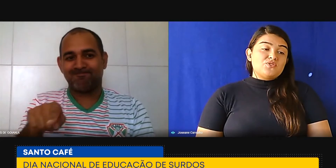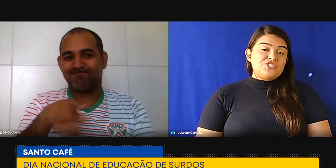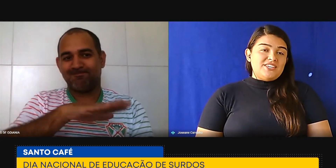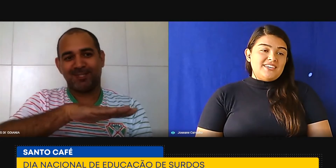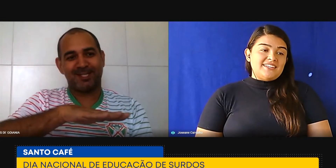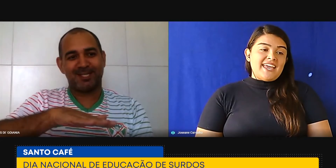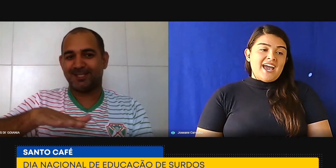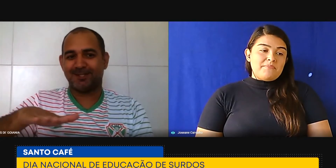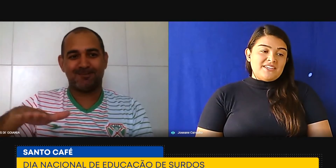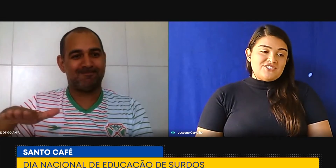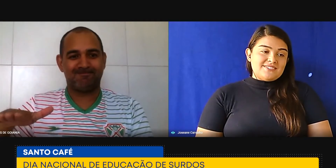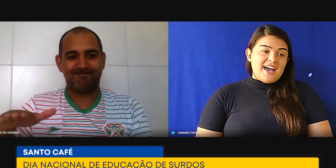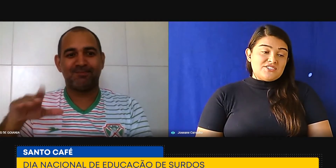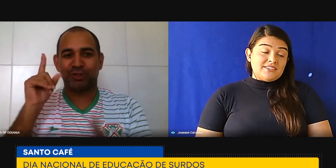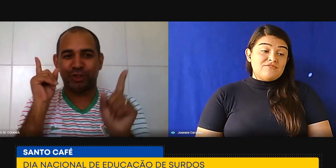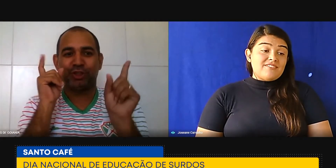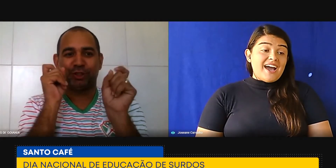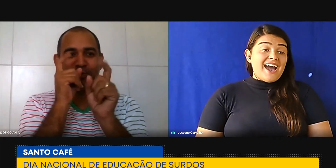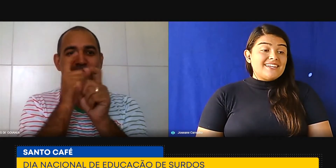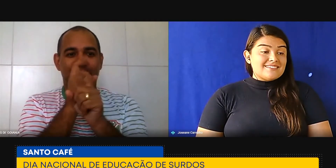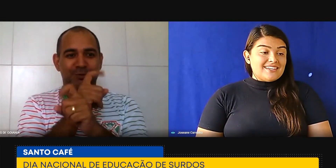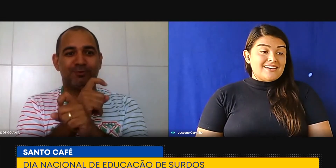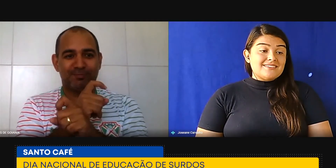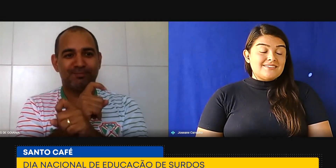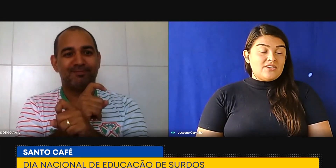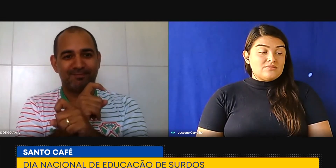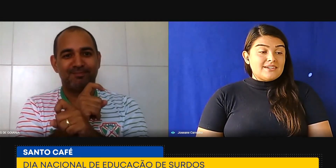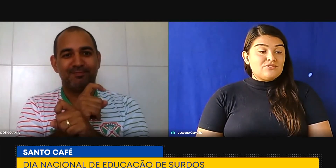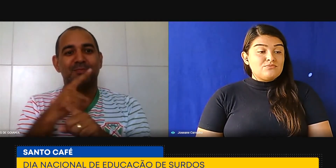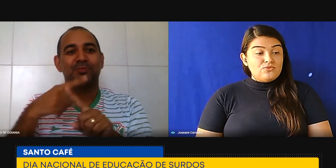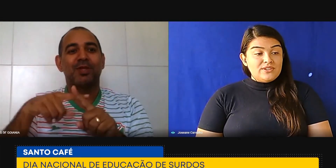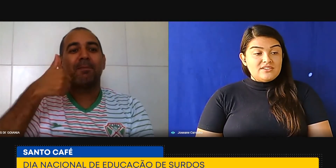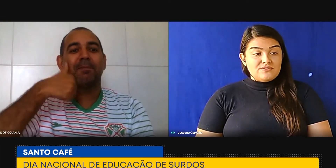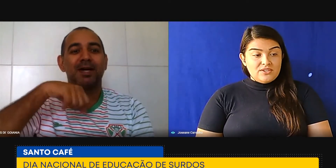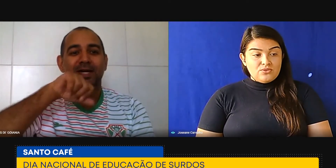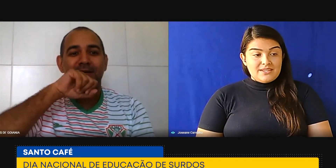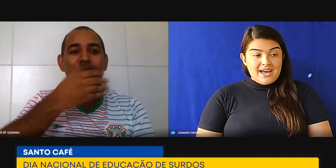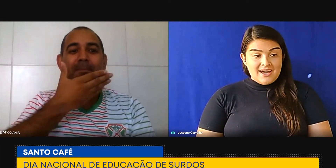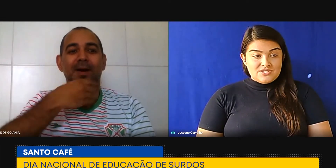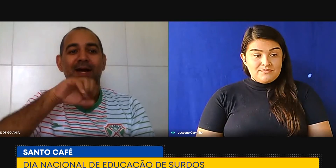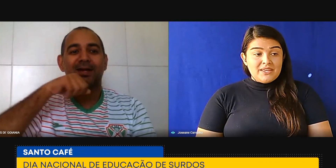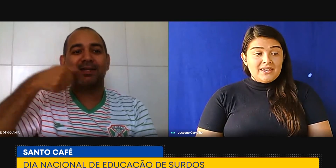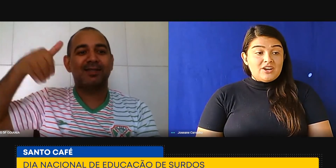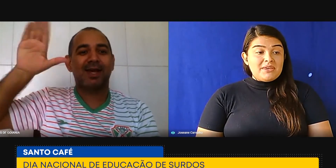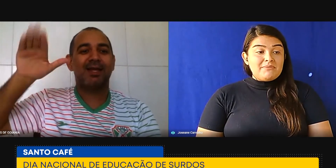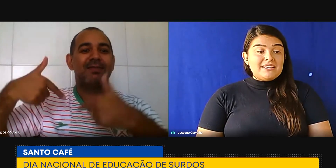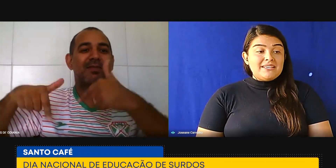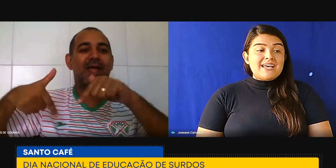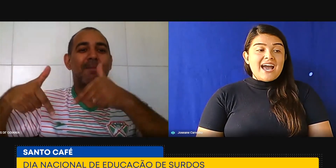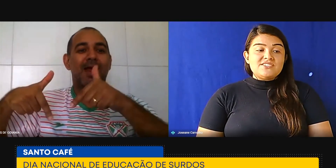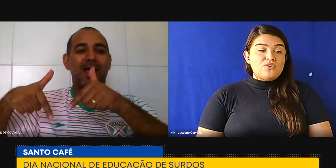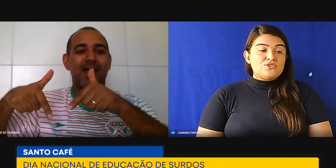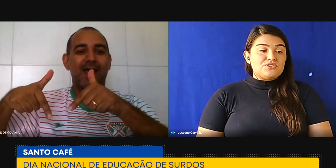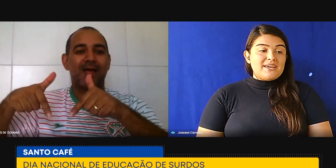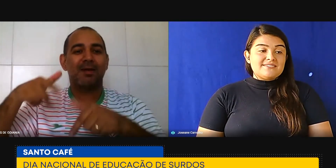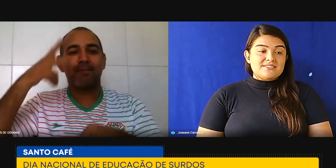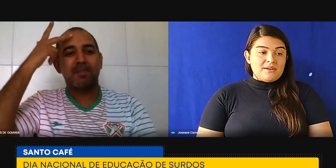prejudica a aprendizagem. Então, várias crianças têm encontrado muita dificuldade. Então, a minha mensagem hoje para essas